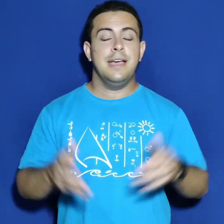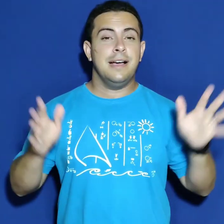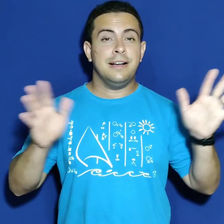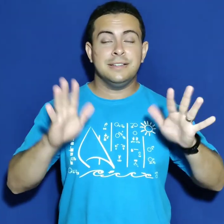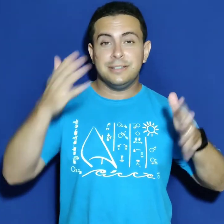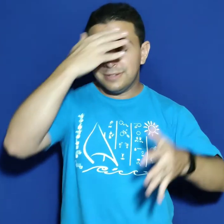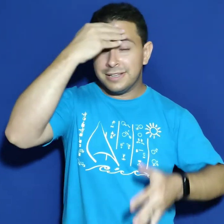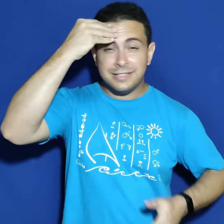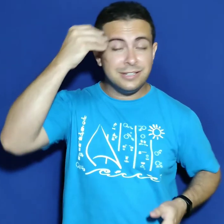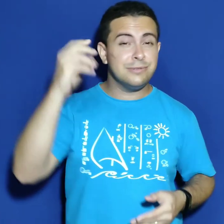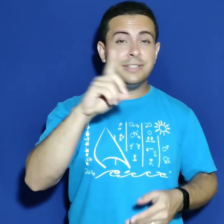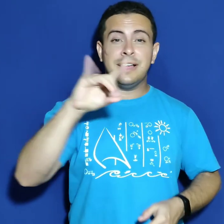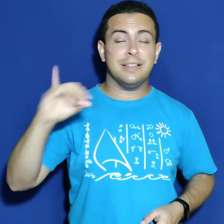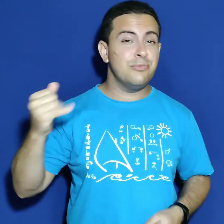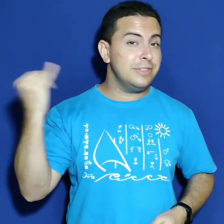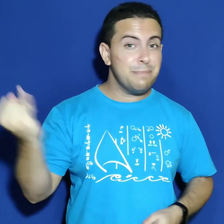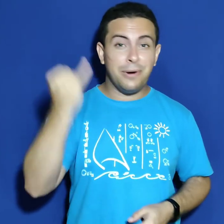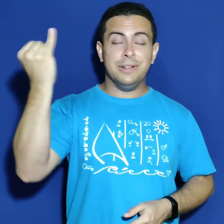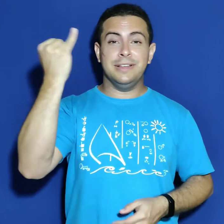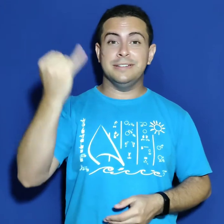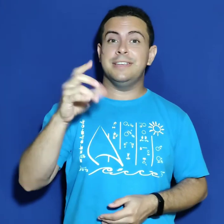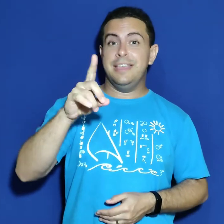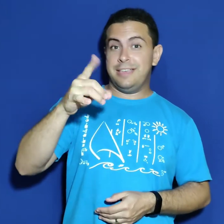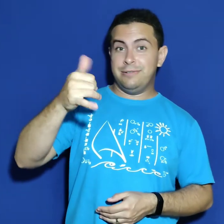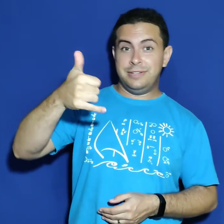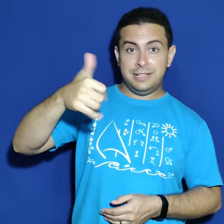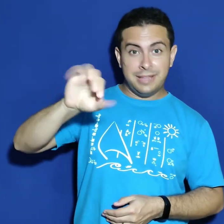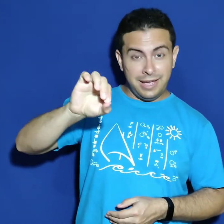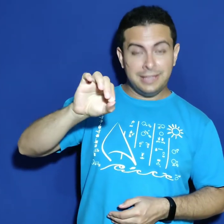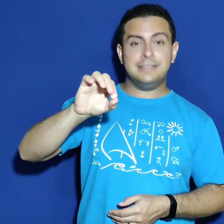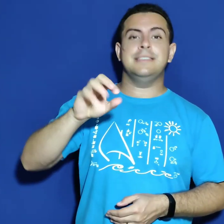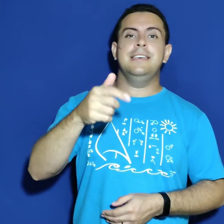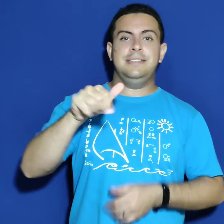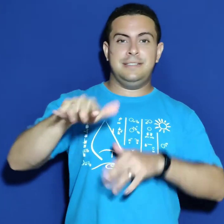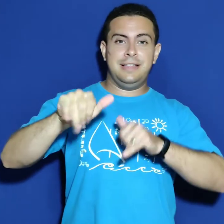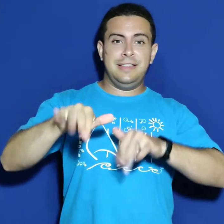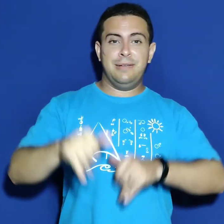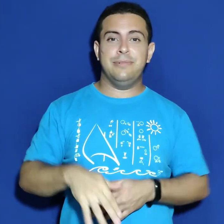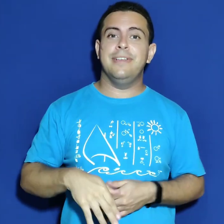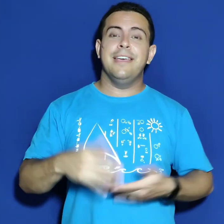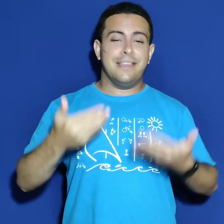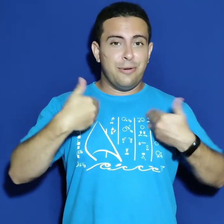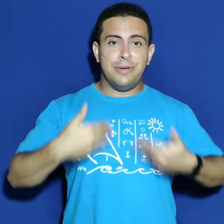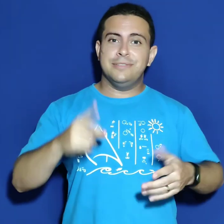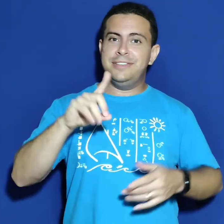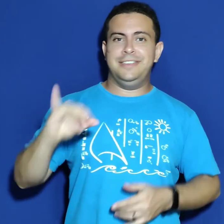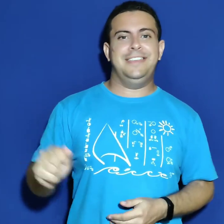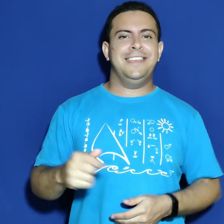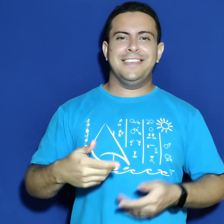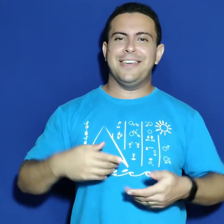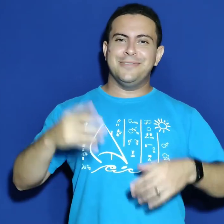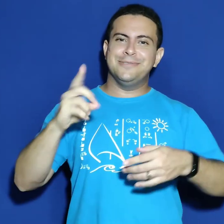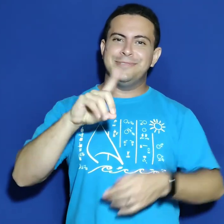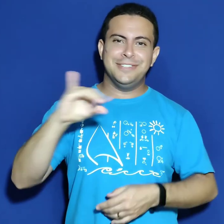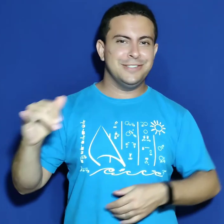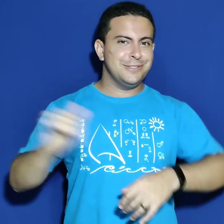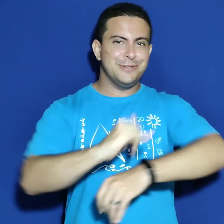Ah, gente, eu esqueci de uma data muito importante, que é o dia 10 de setembro. Que é o meu dia. Que é o dia dos